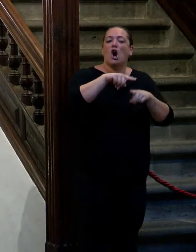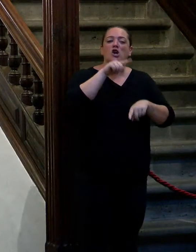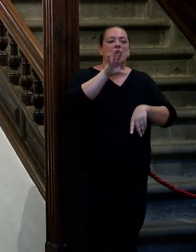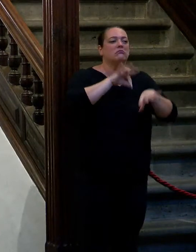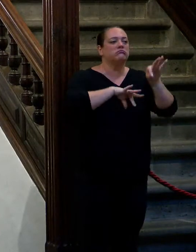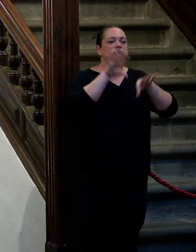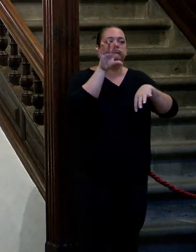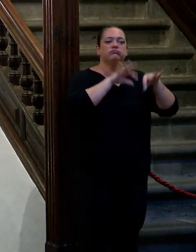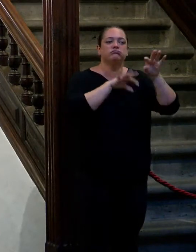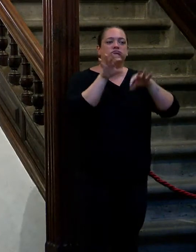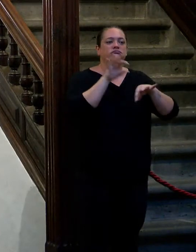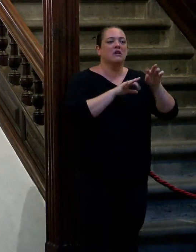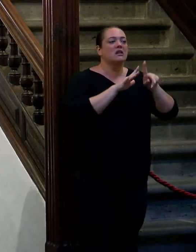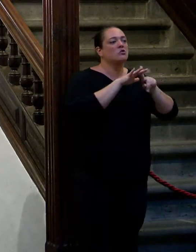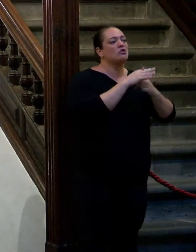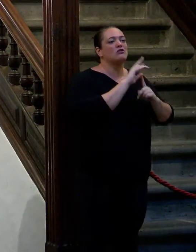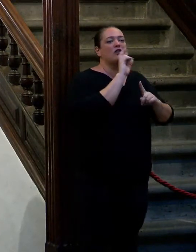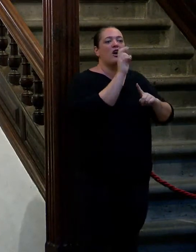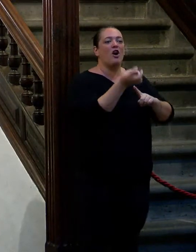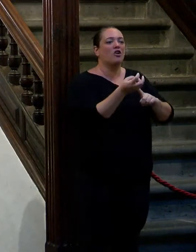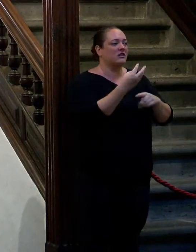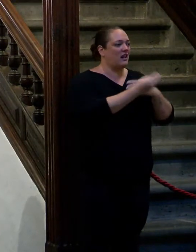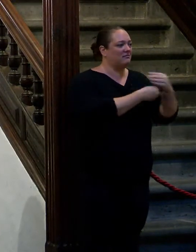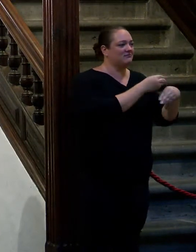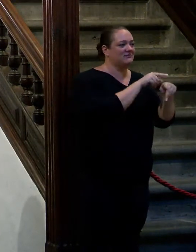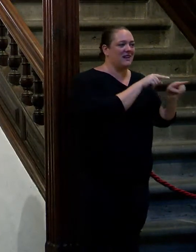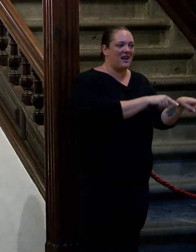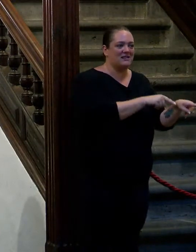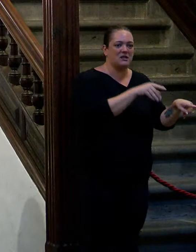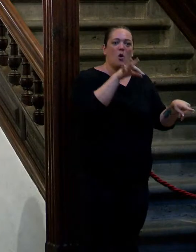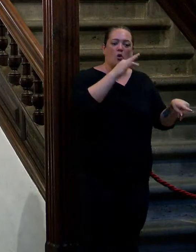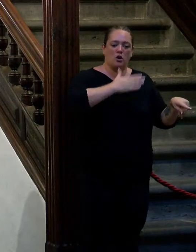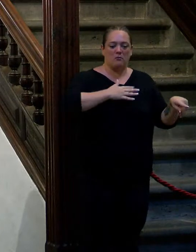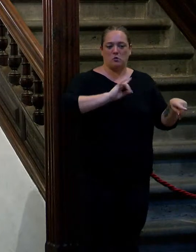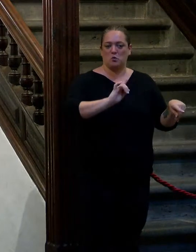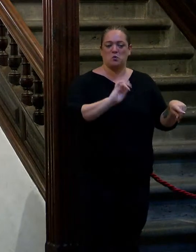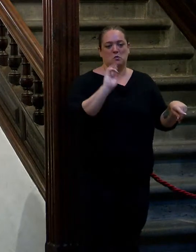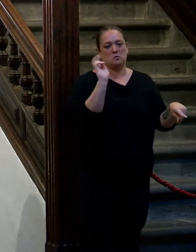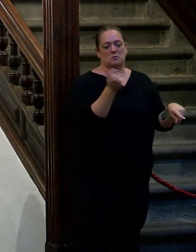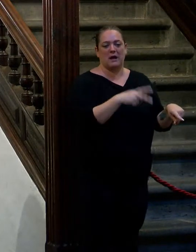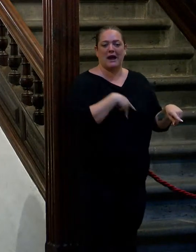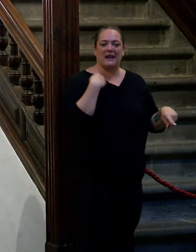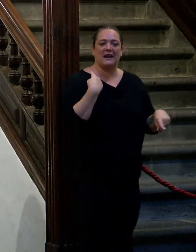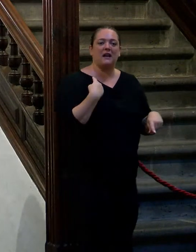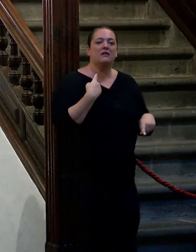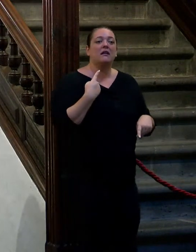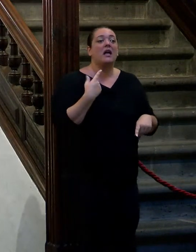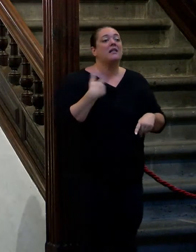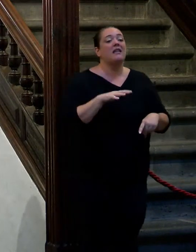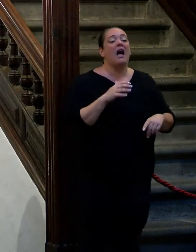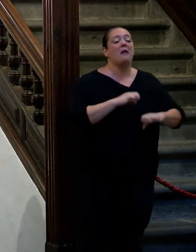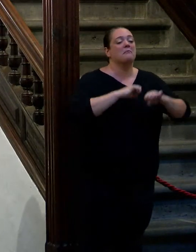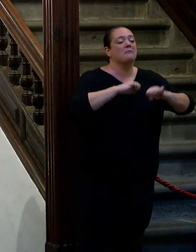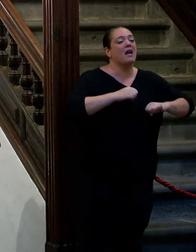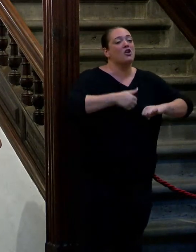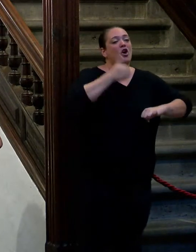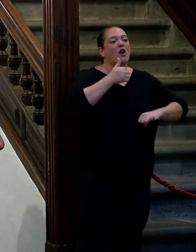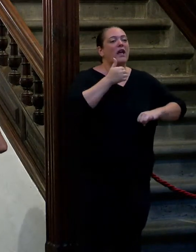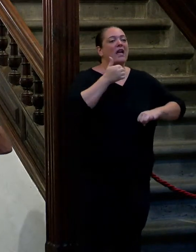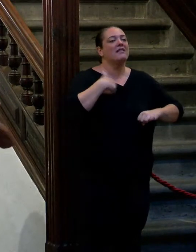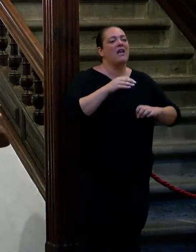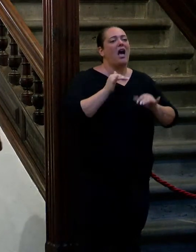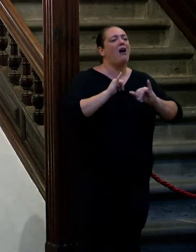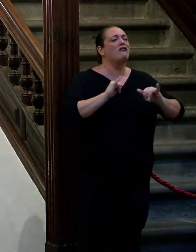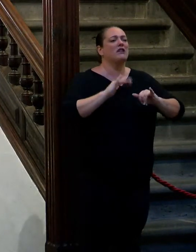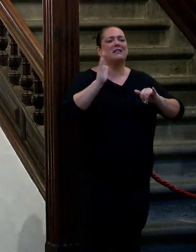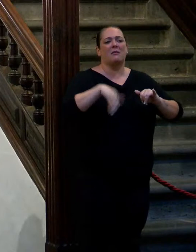aplica en otros momentos no solamente mía quiero decir él cuando nos fuimos haciendo más mayores dejamos de salir pero claro